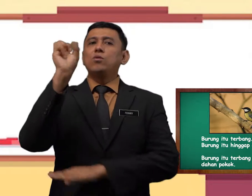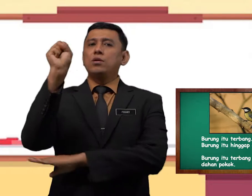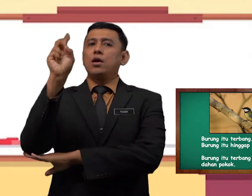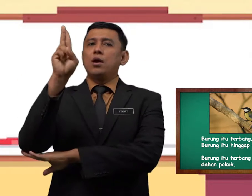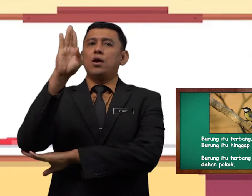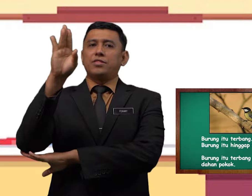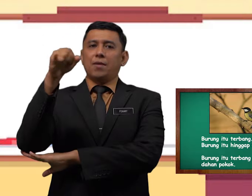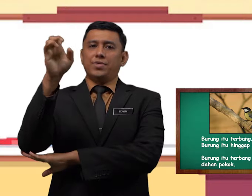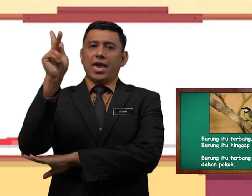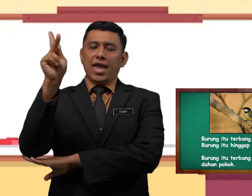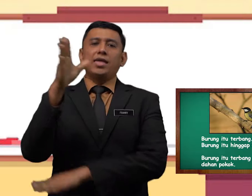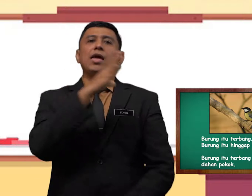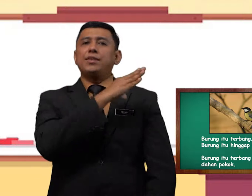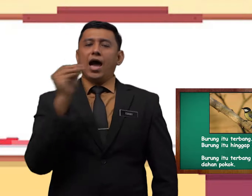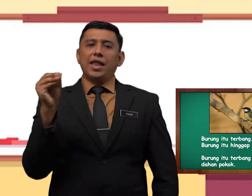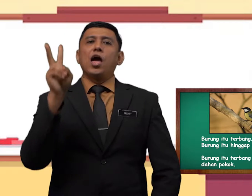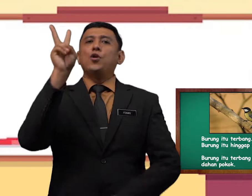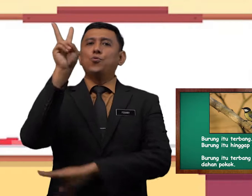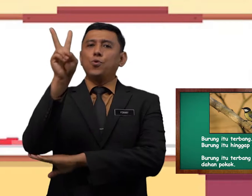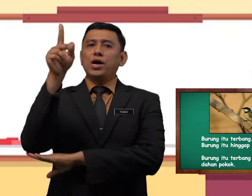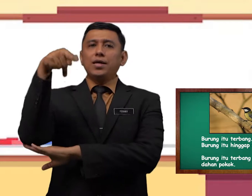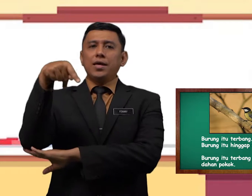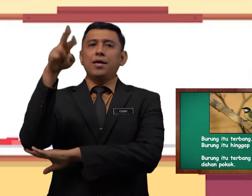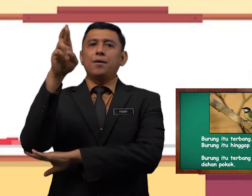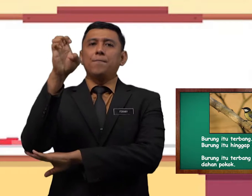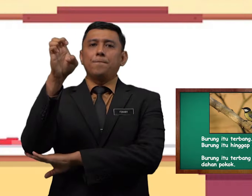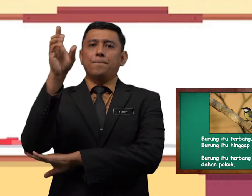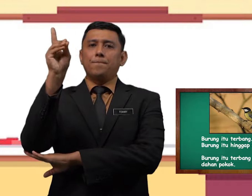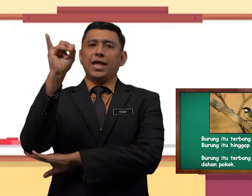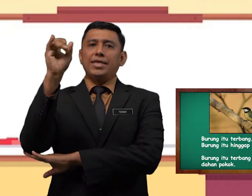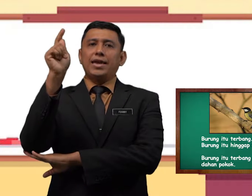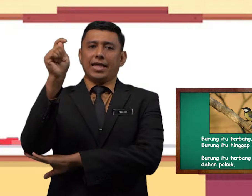subjek dan dua predikat.